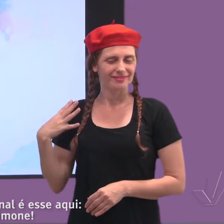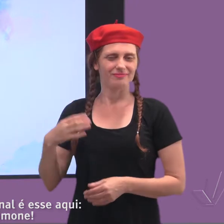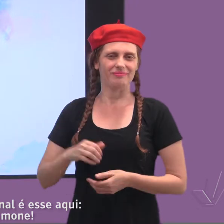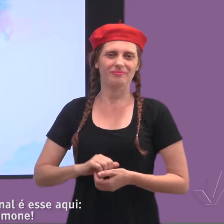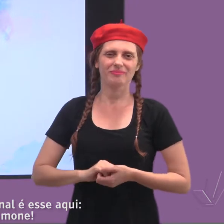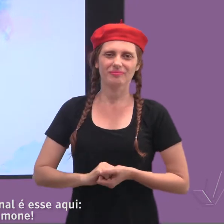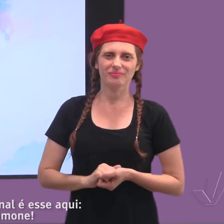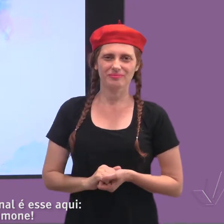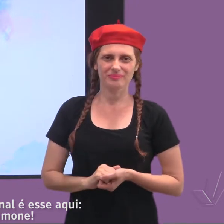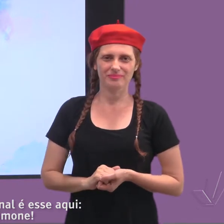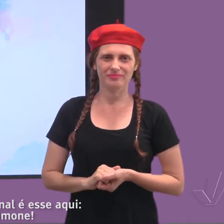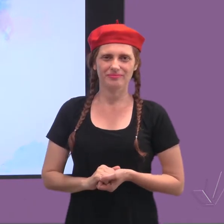Simone.